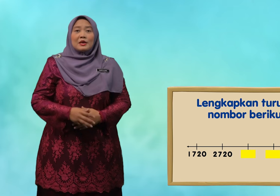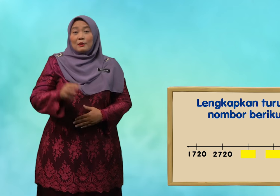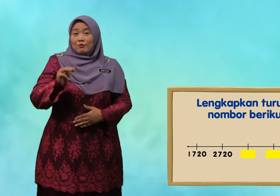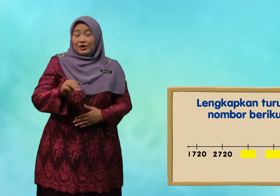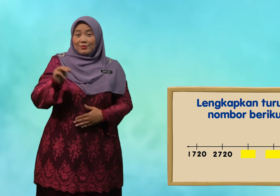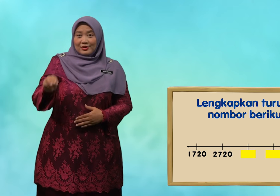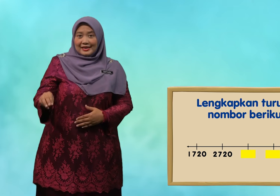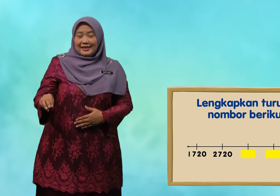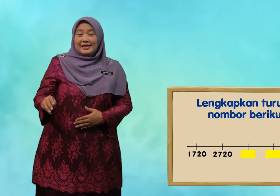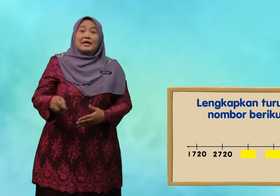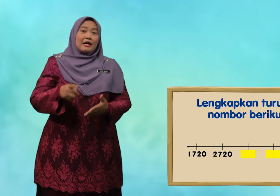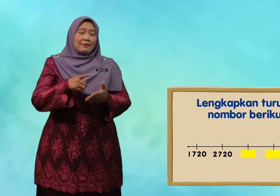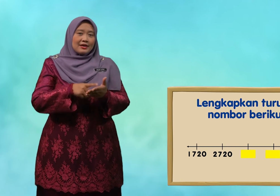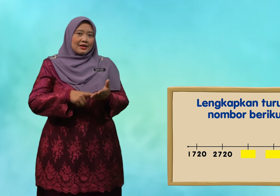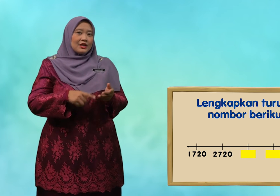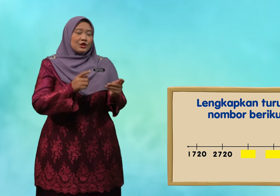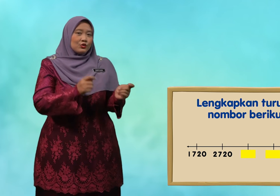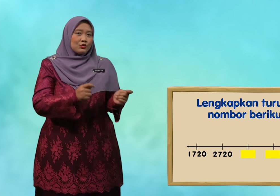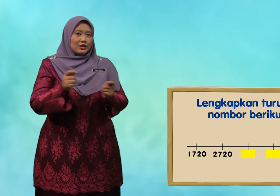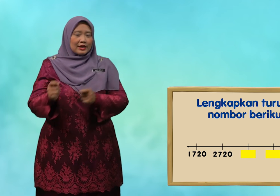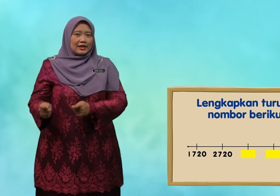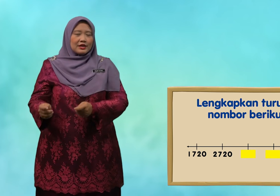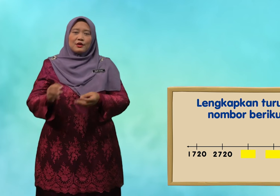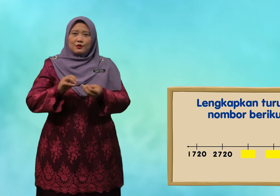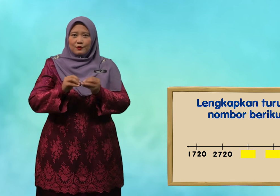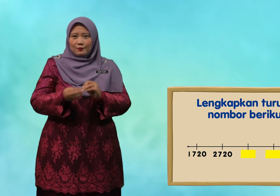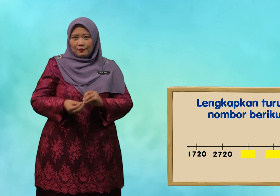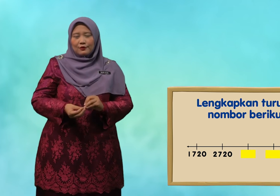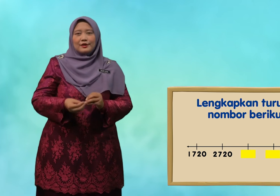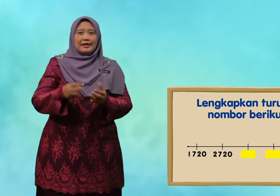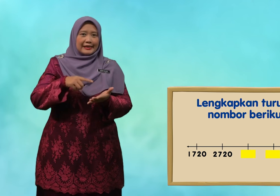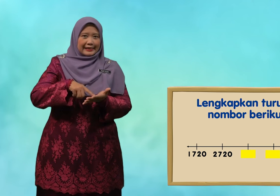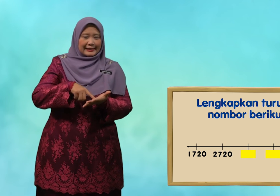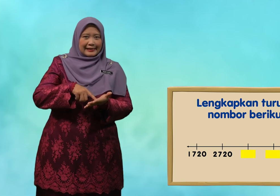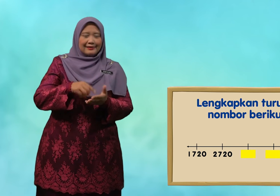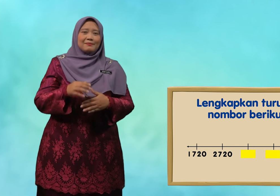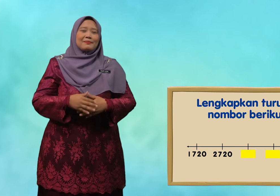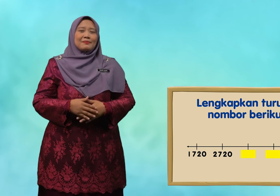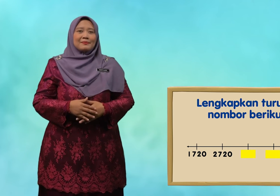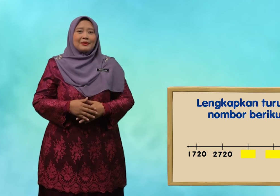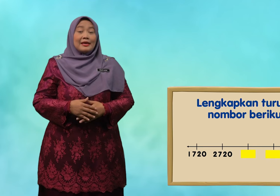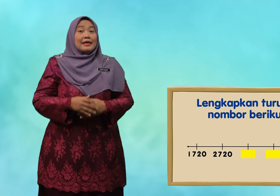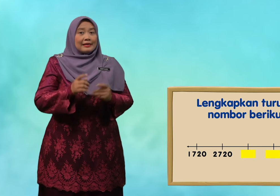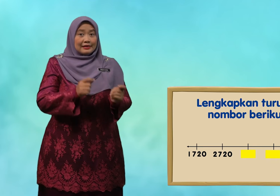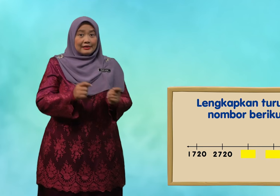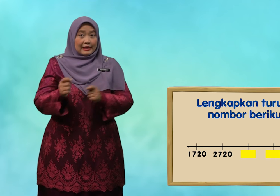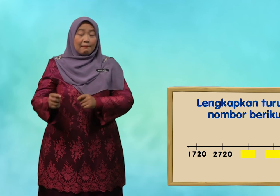murid-murid apakah turutan nombor ini tertib